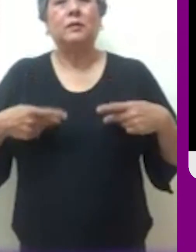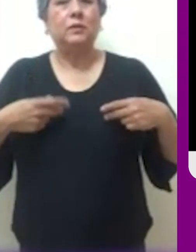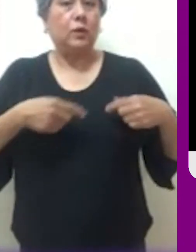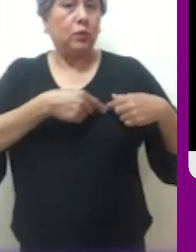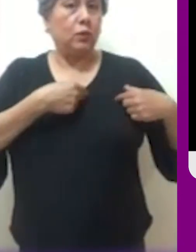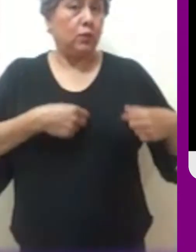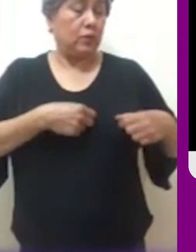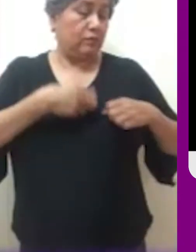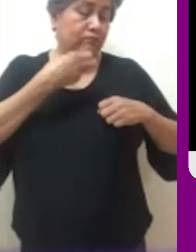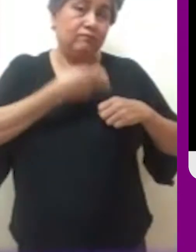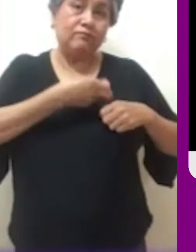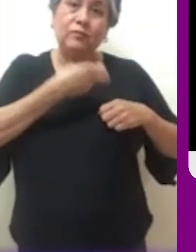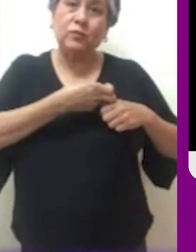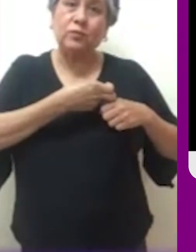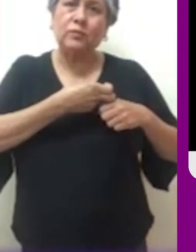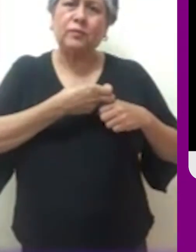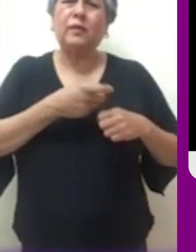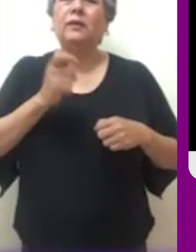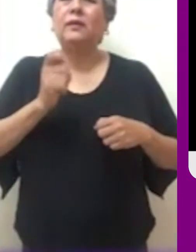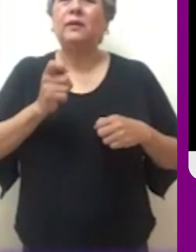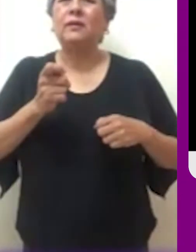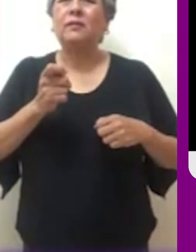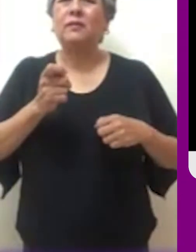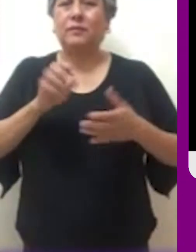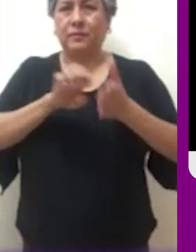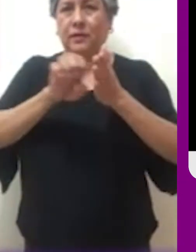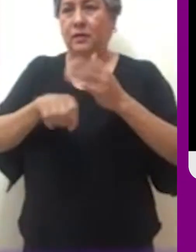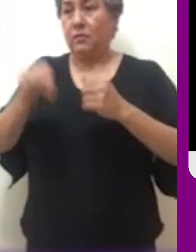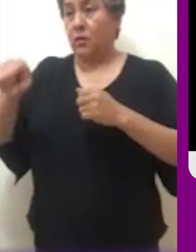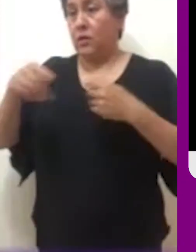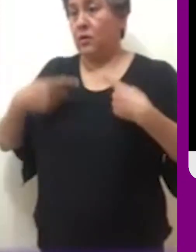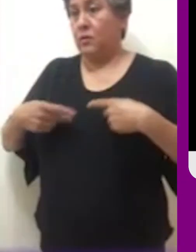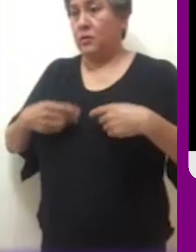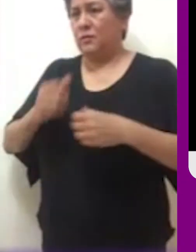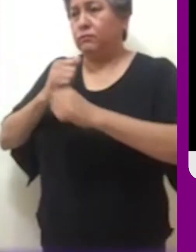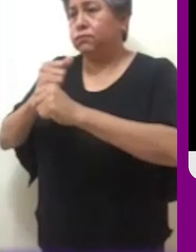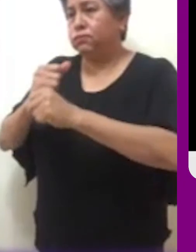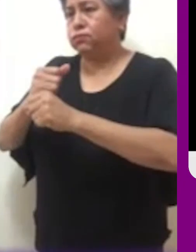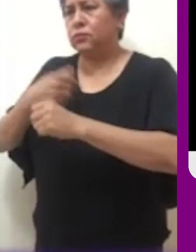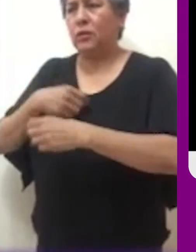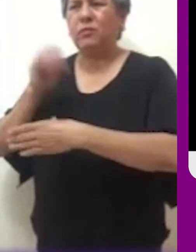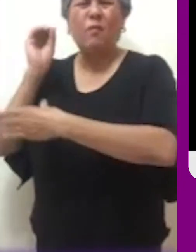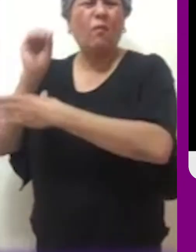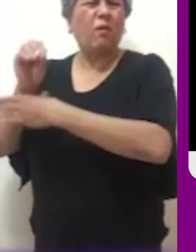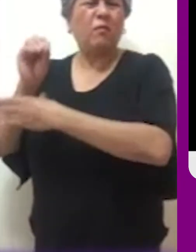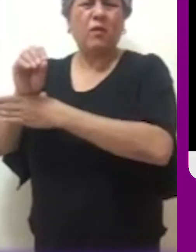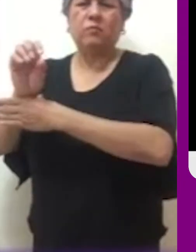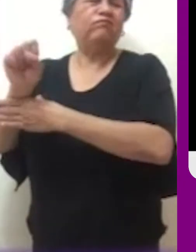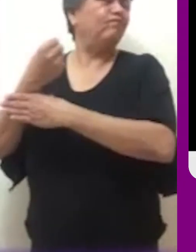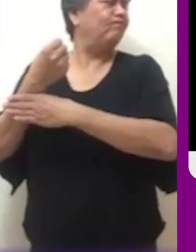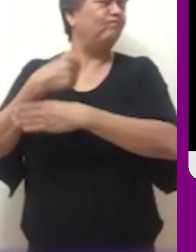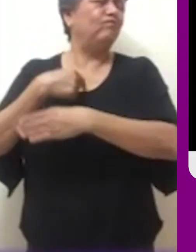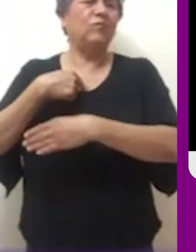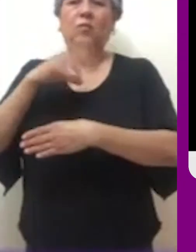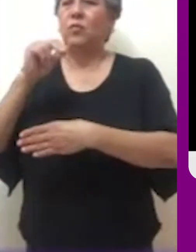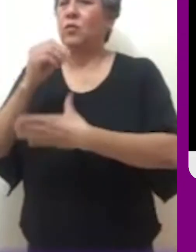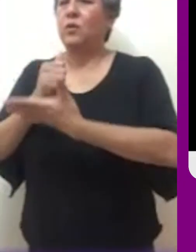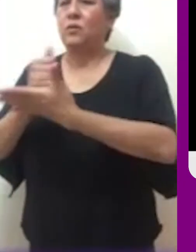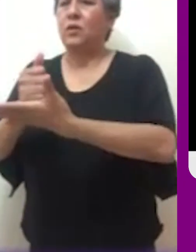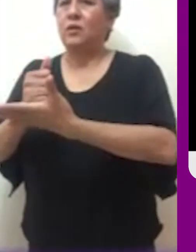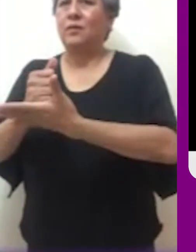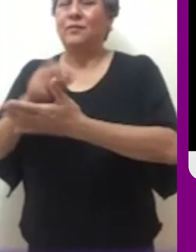duro de quien ni siquiera se da cuenta de que su hermano está sufriendo a la puerta. Es dura la comparación,